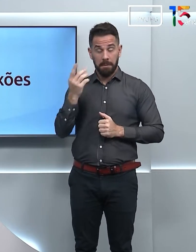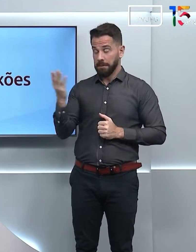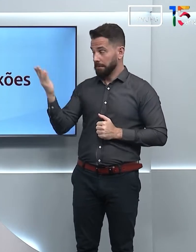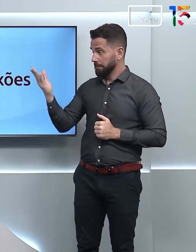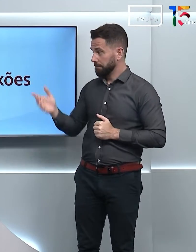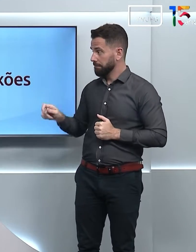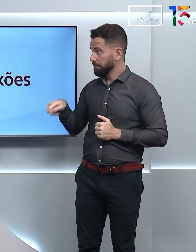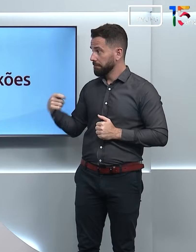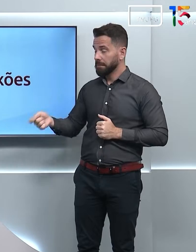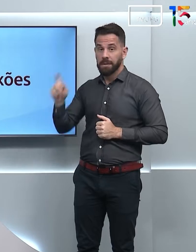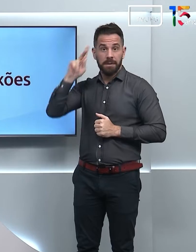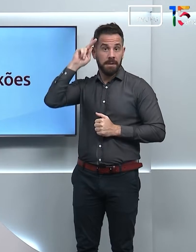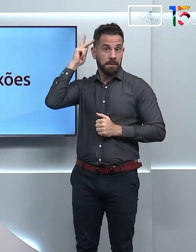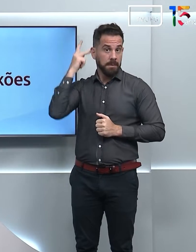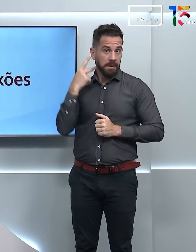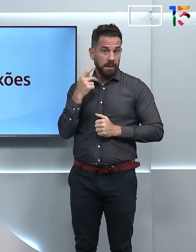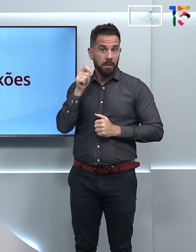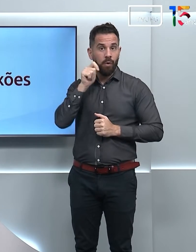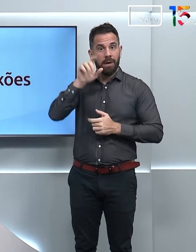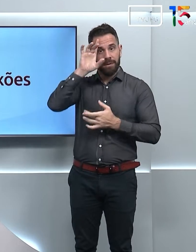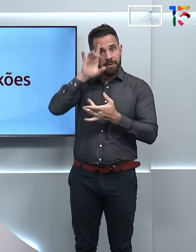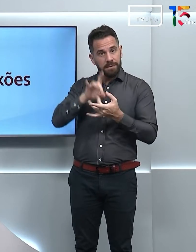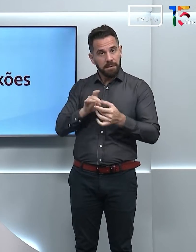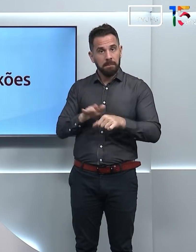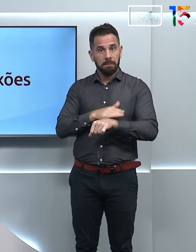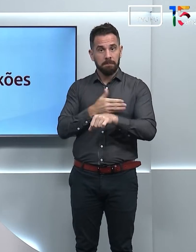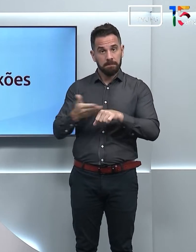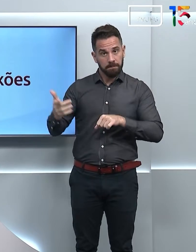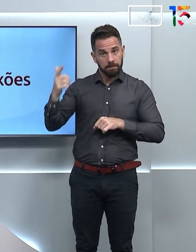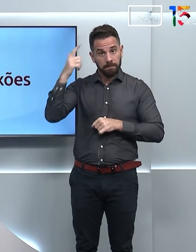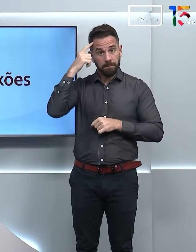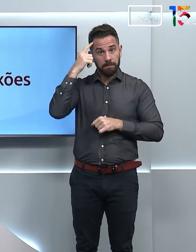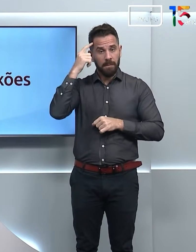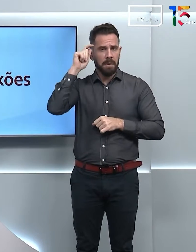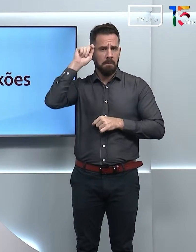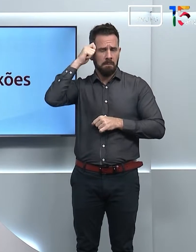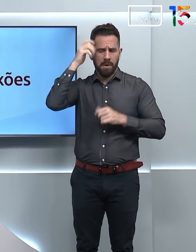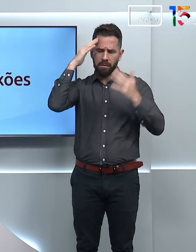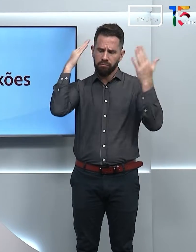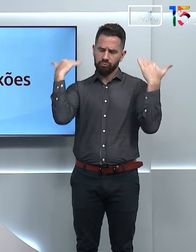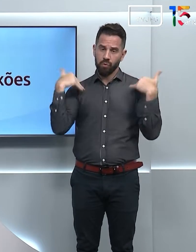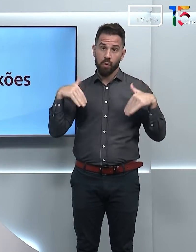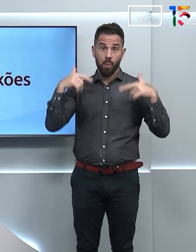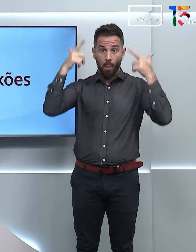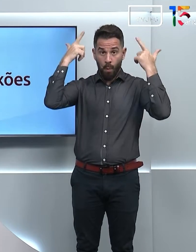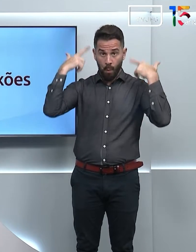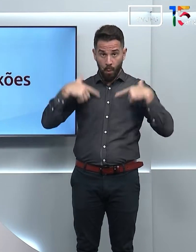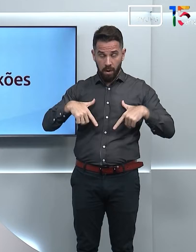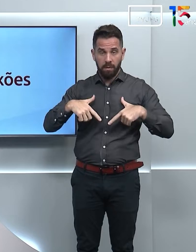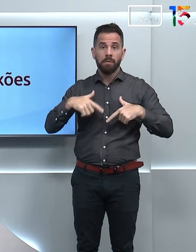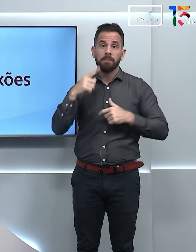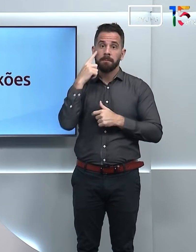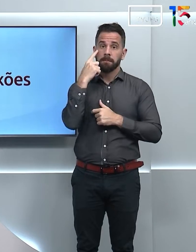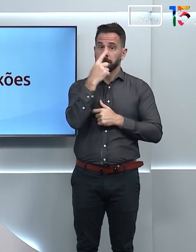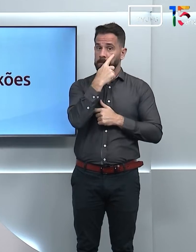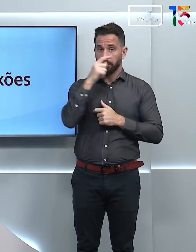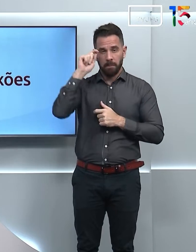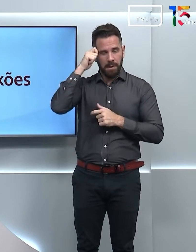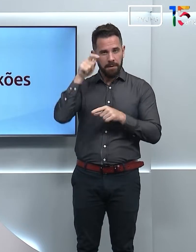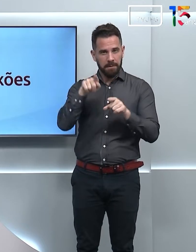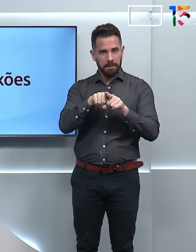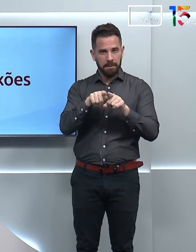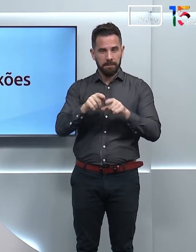me chamo Camila Maia, sou uma mulher cis, de pele clara, tenho cabelos escuros, longos e lisos e olhos também